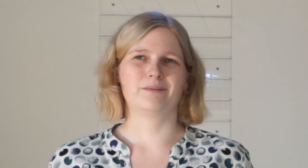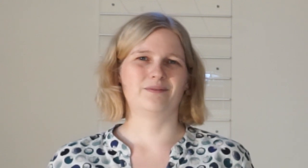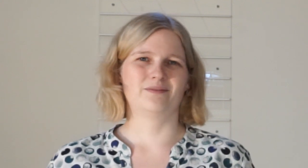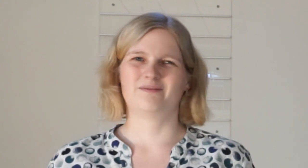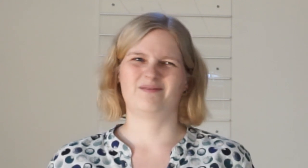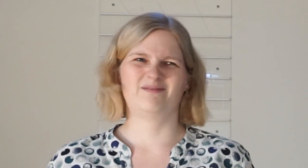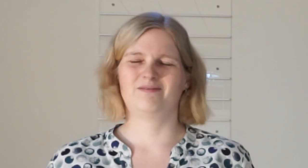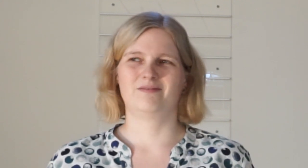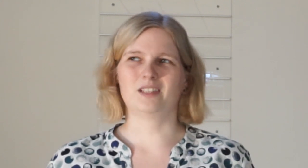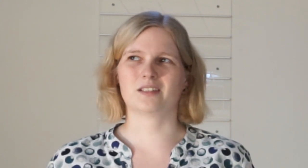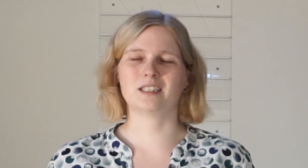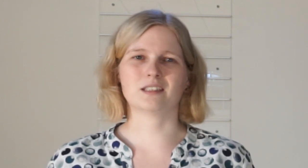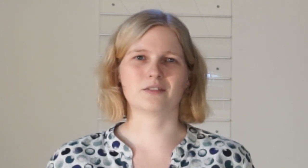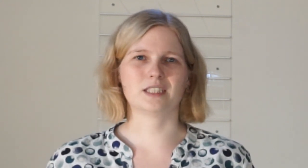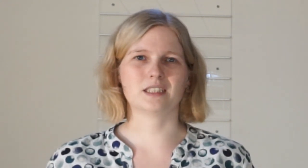Nein. Das ging irgendwie nicht.